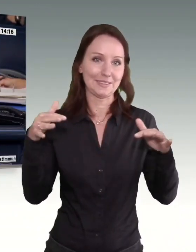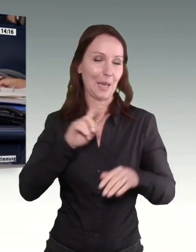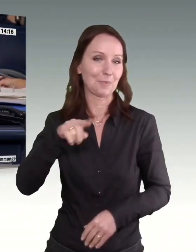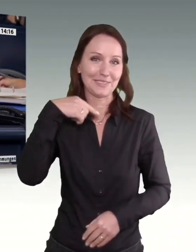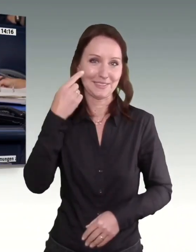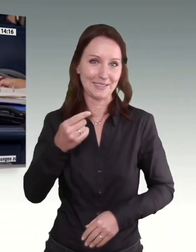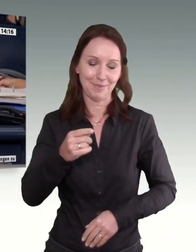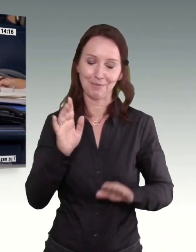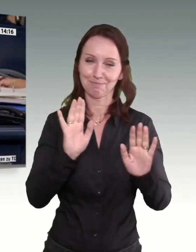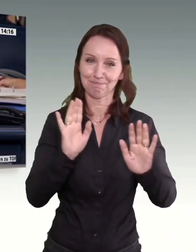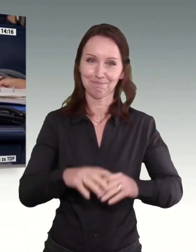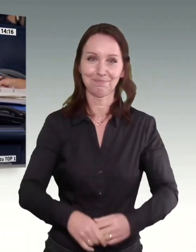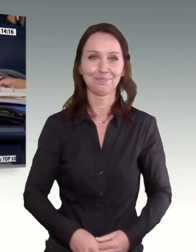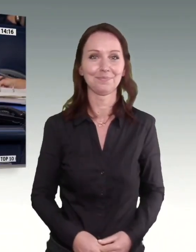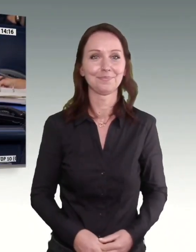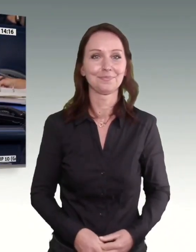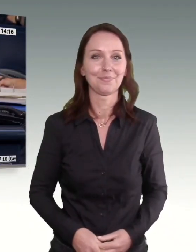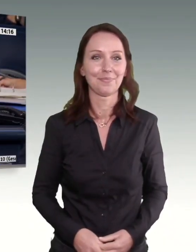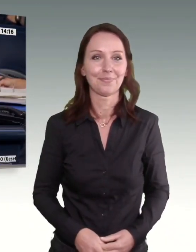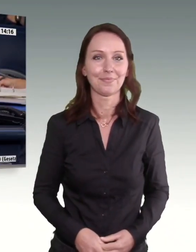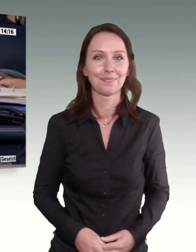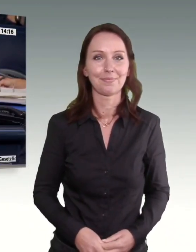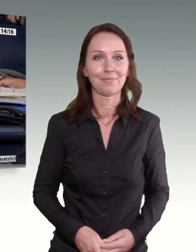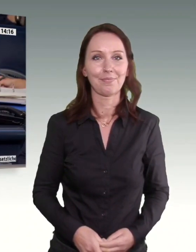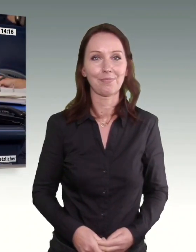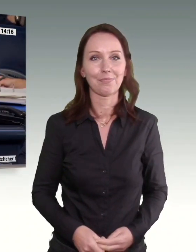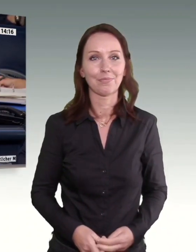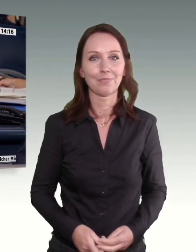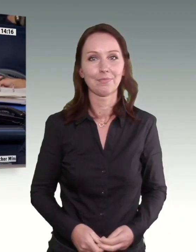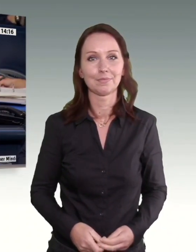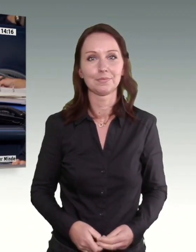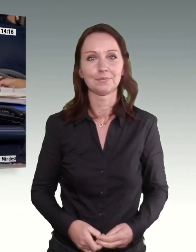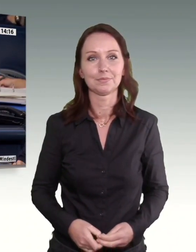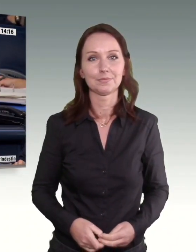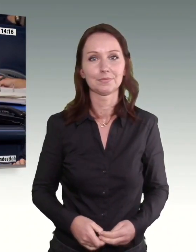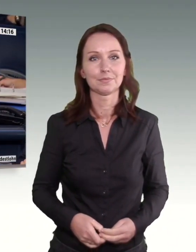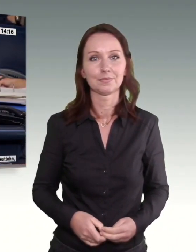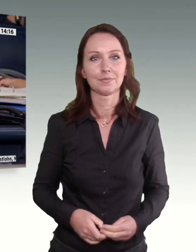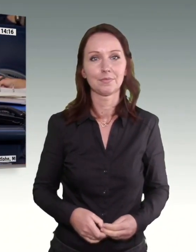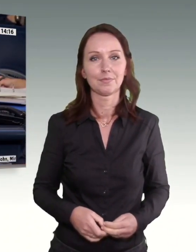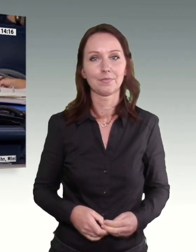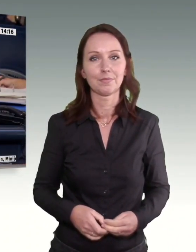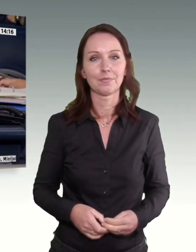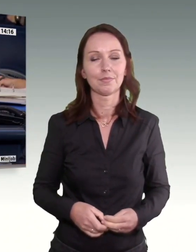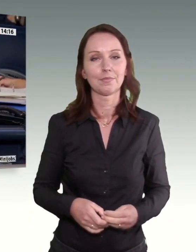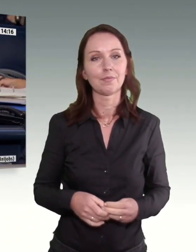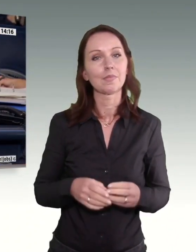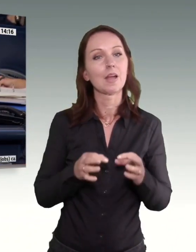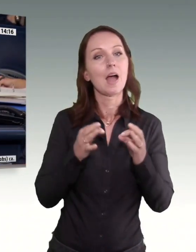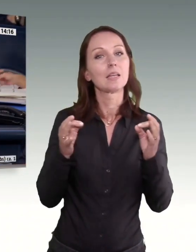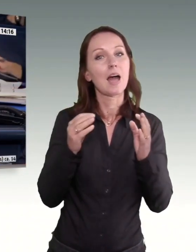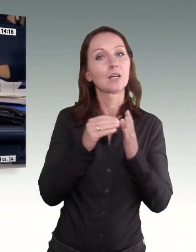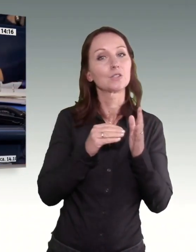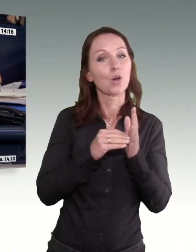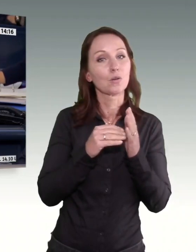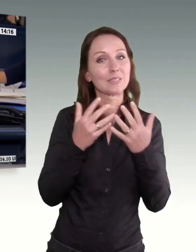Linke gesetzlichen Mindestlohn gemäß EU-Mindestlohnrichtlinie erhöhen. Der Ausschuss empfiehlt in